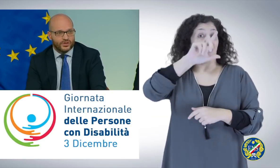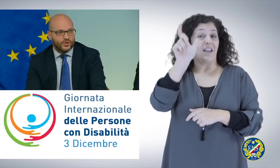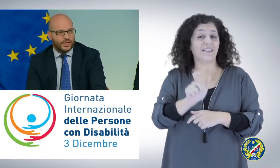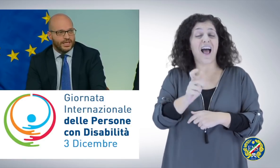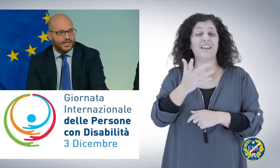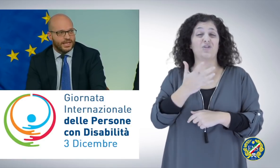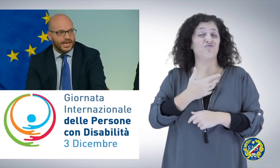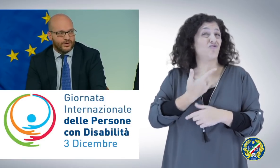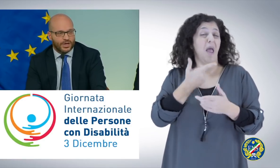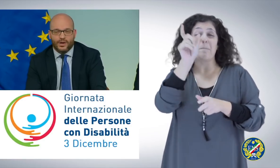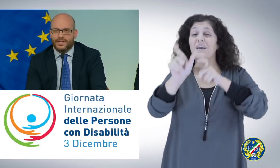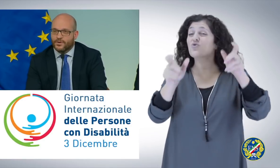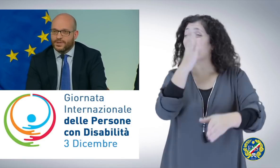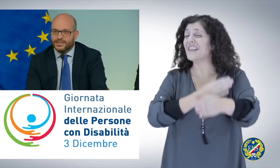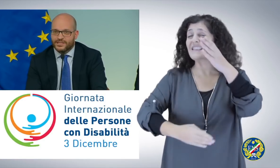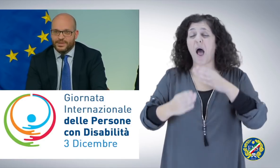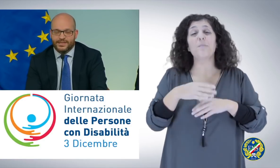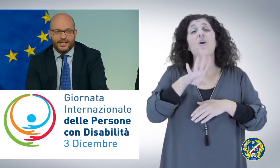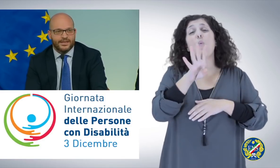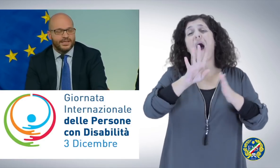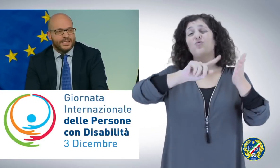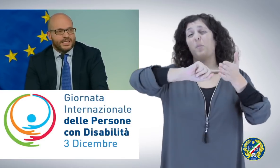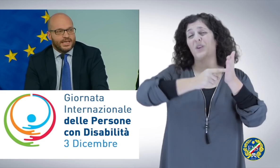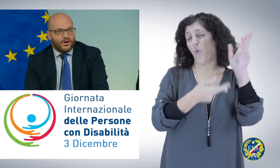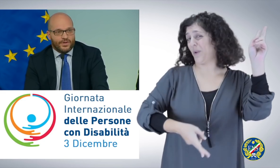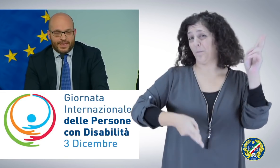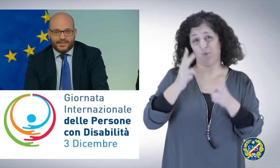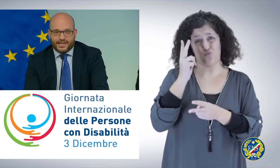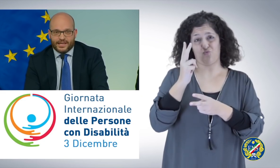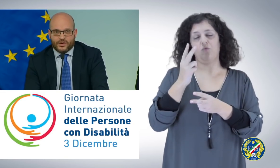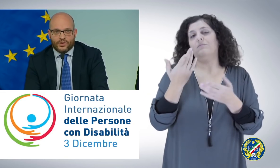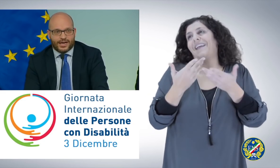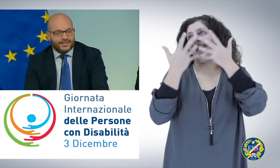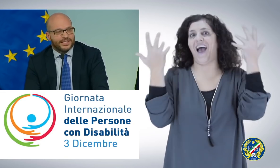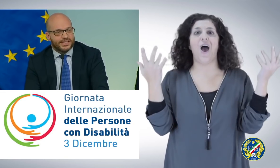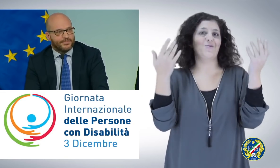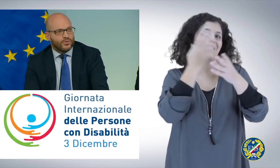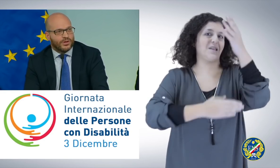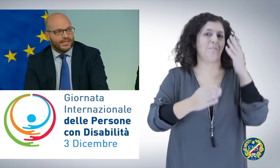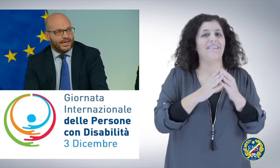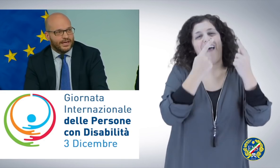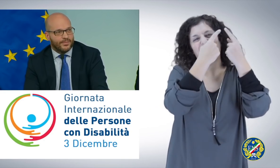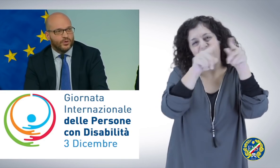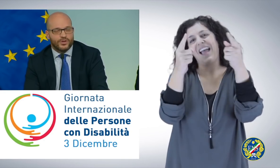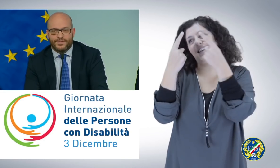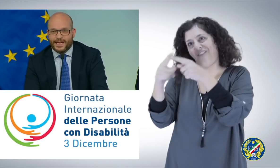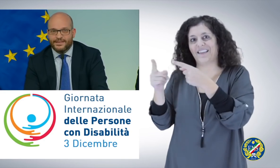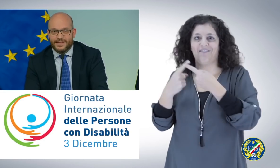persone che hanno una qualche forma di disabilità, ovviamente con caratteristiche e peculiarità molto differenti,